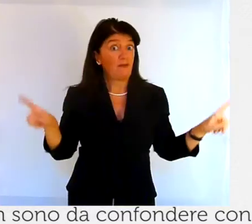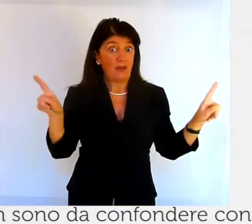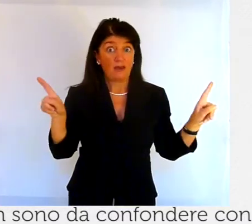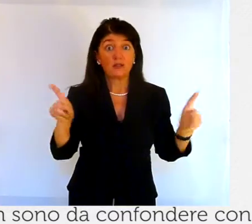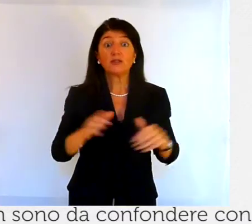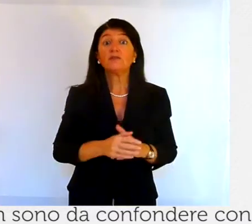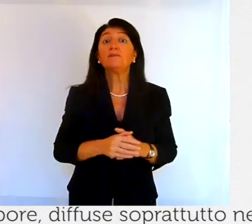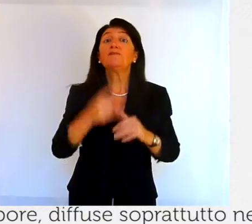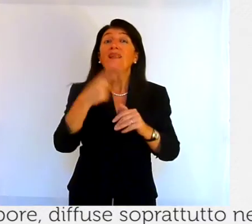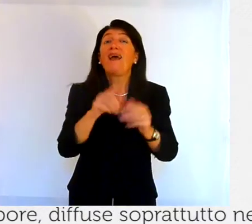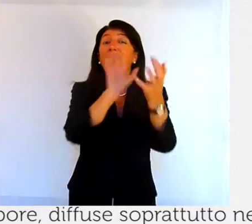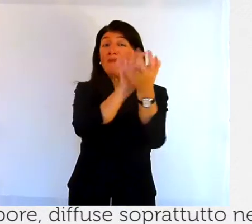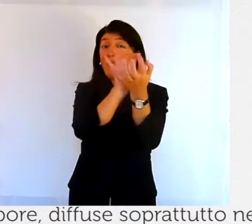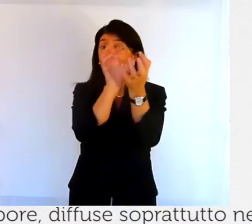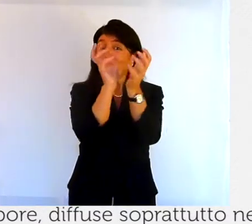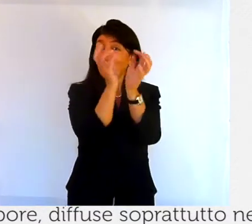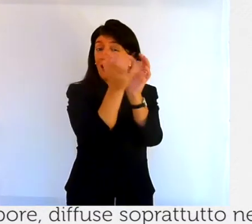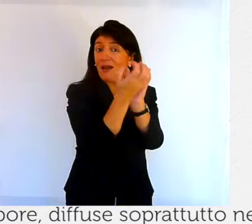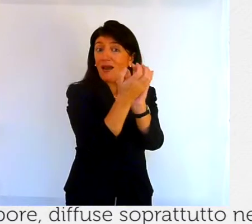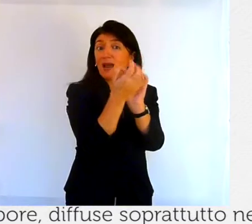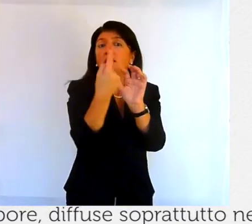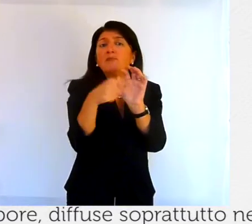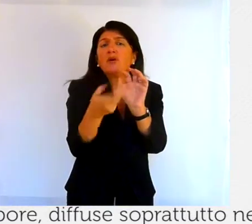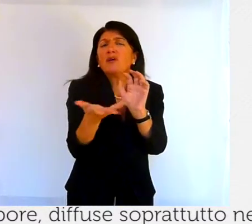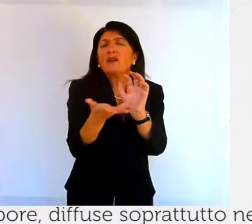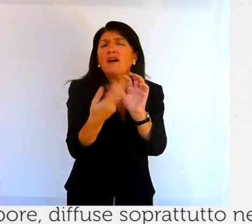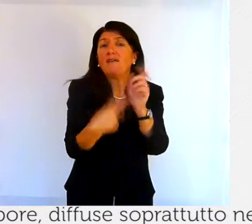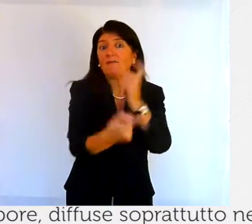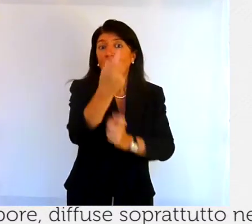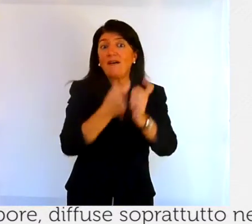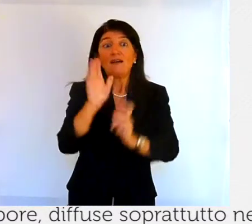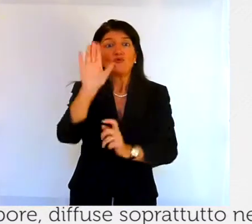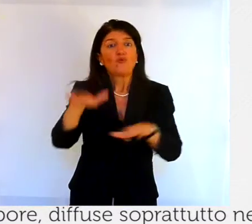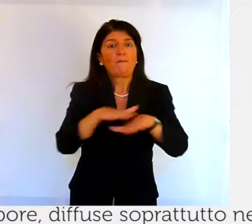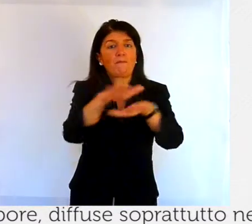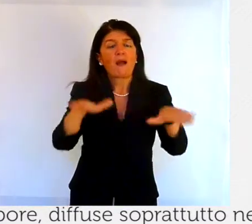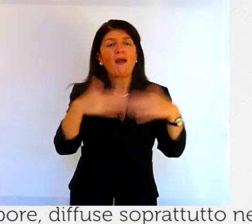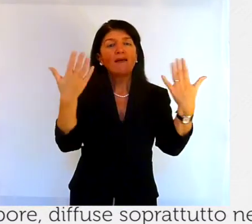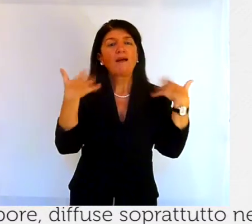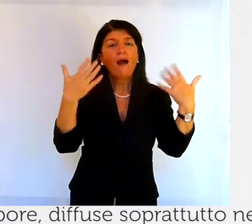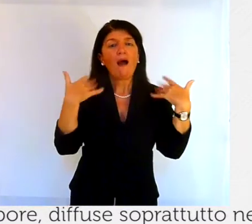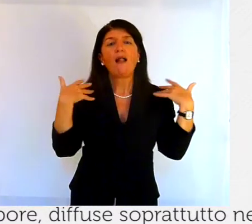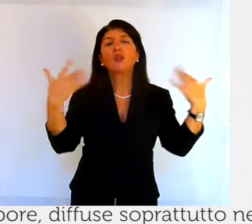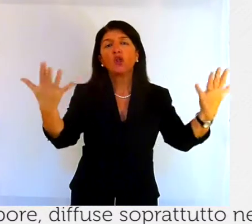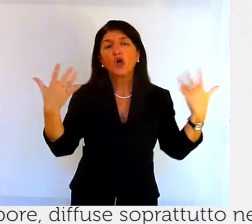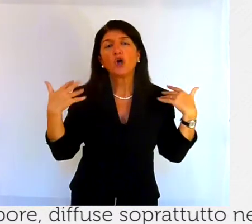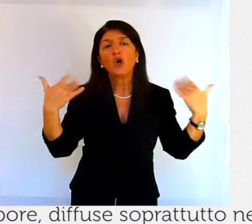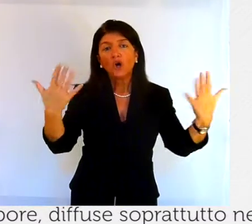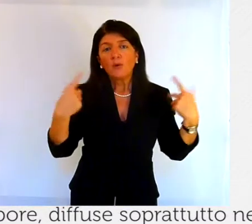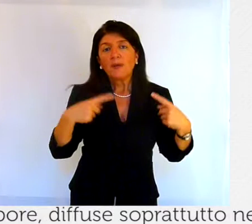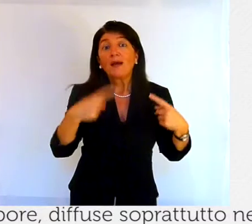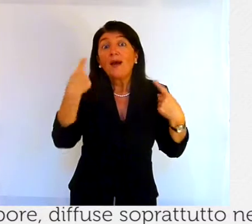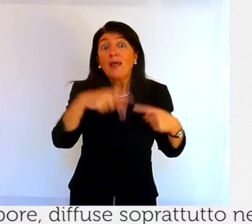le madrepore diffuse soprattutto nei mari tropicali sono gli animali che costituiscono le